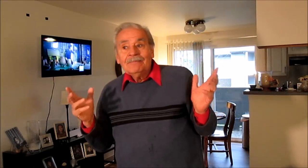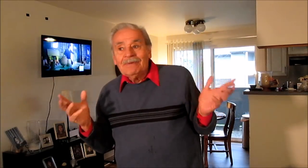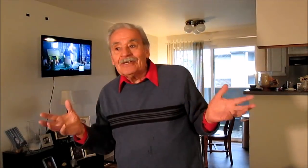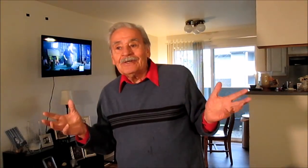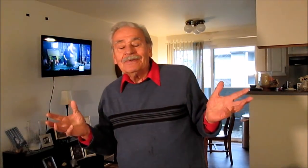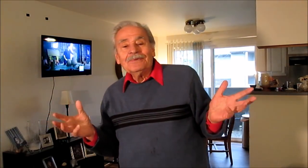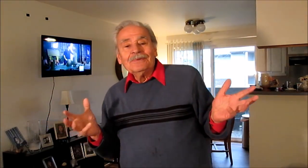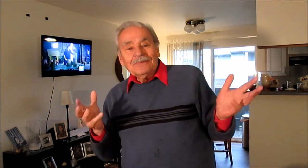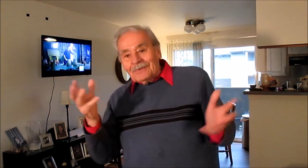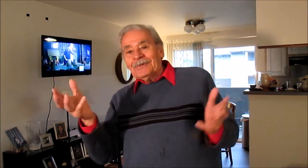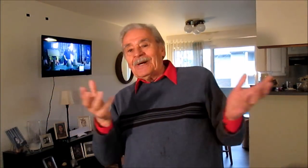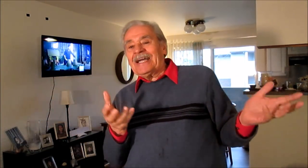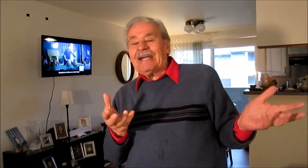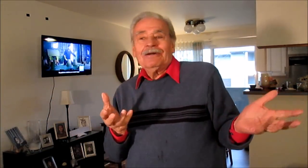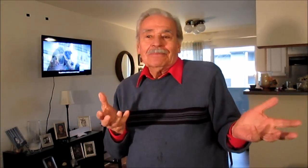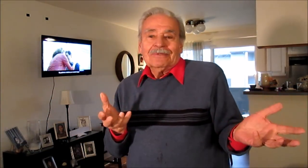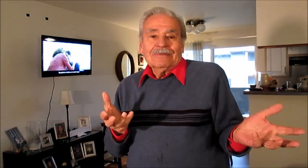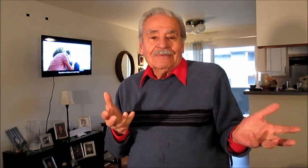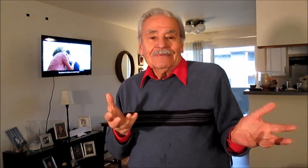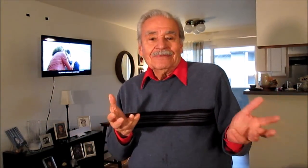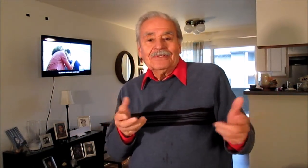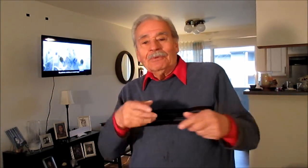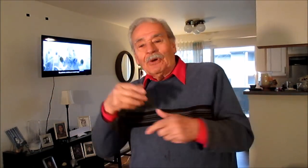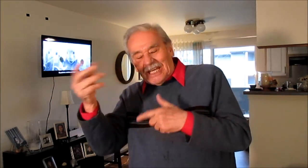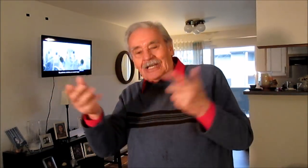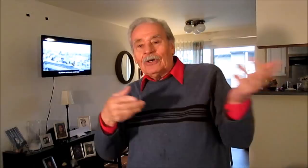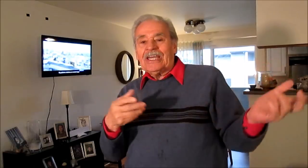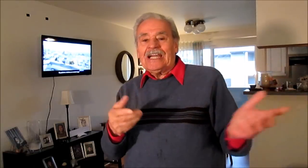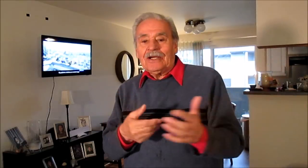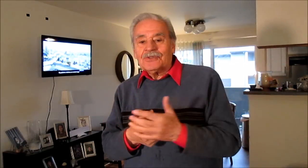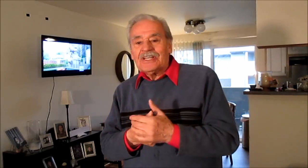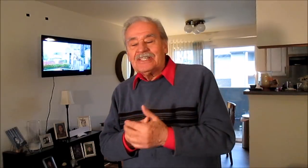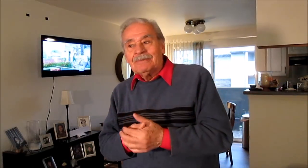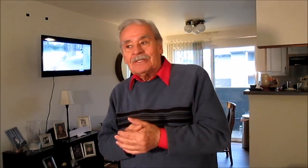Pero uno acá, como quien no quiera la cosa, dice, bueno,